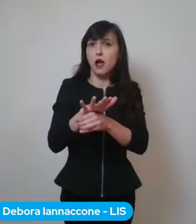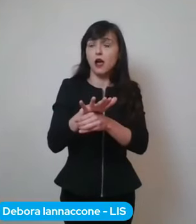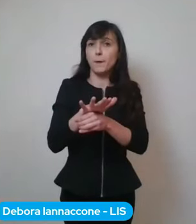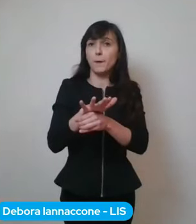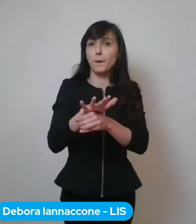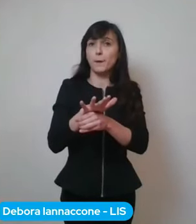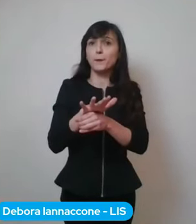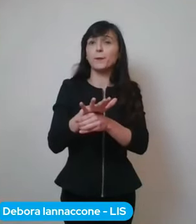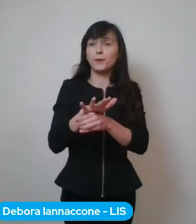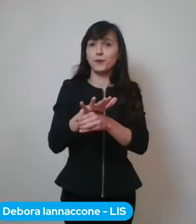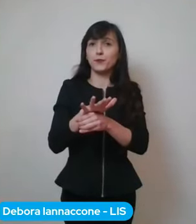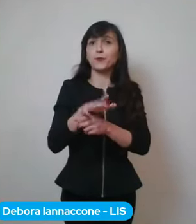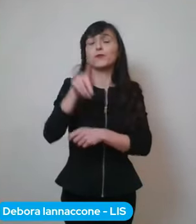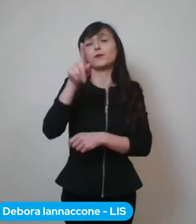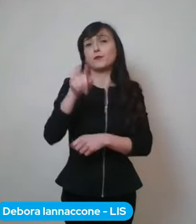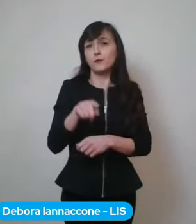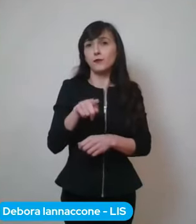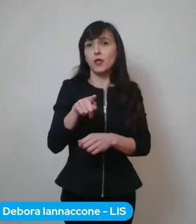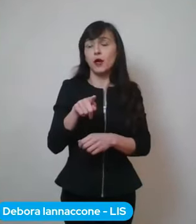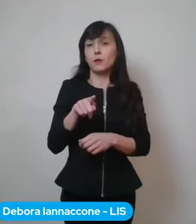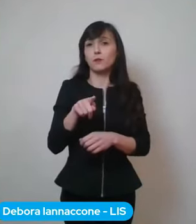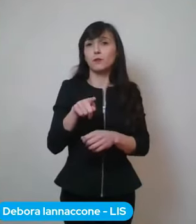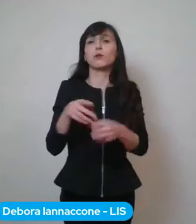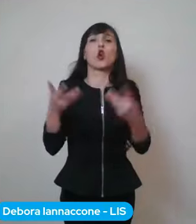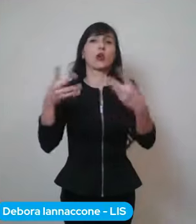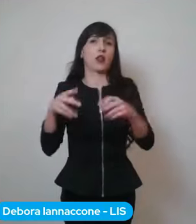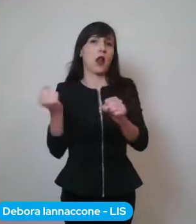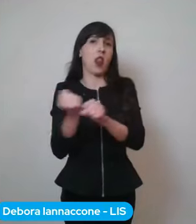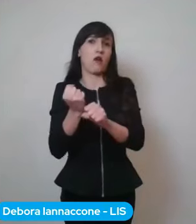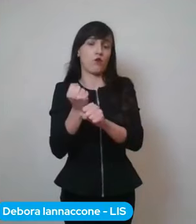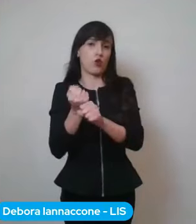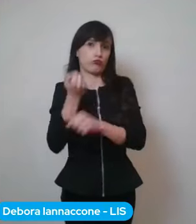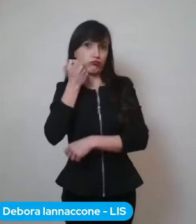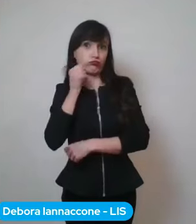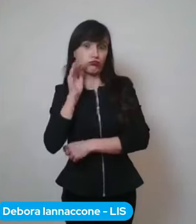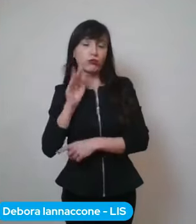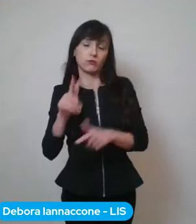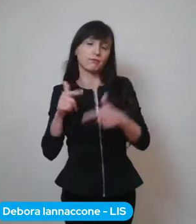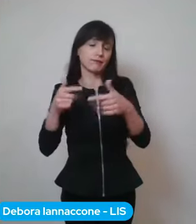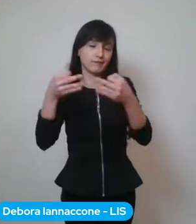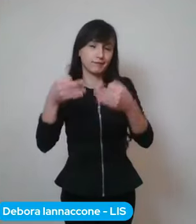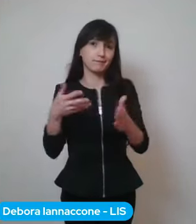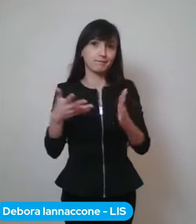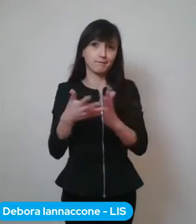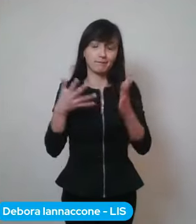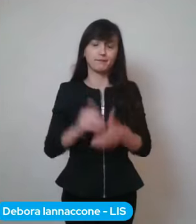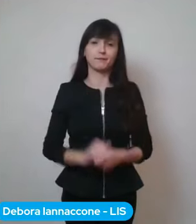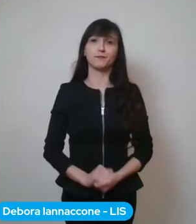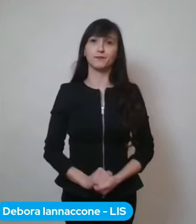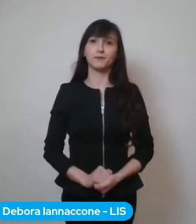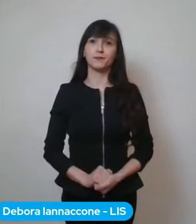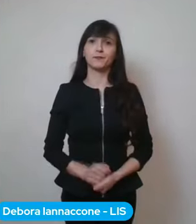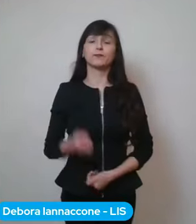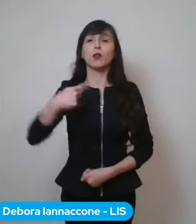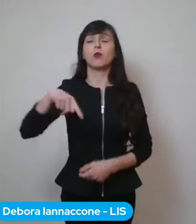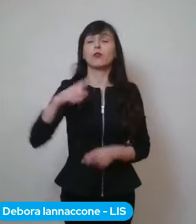rispetto all'attività lavorativa. Dobbiamo avere